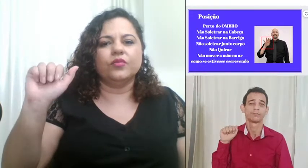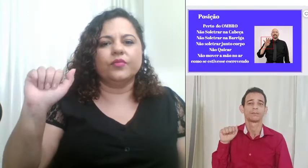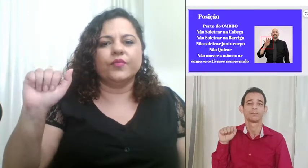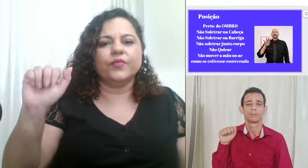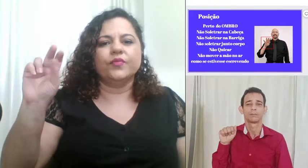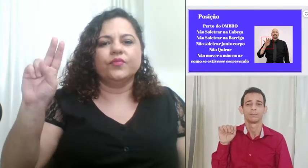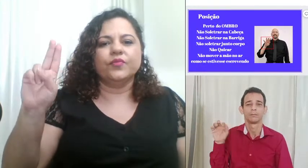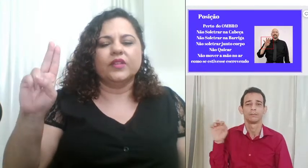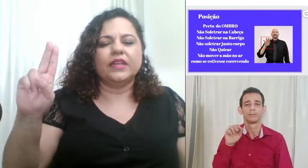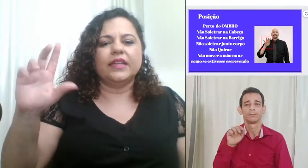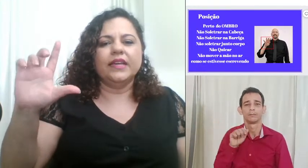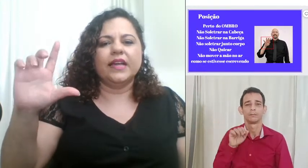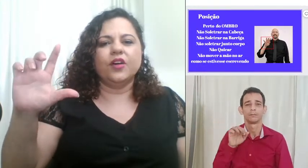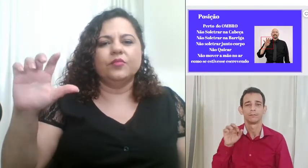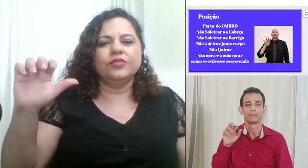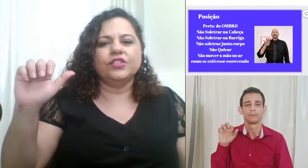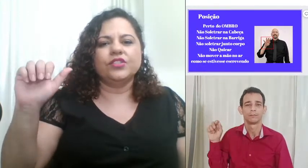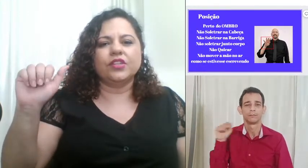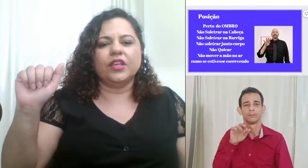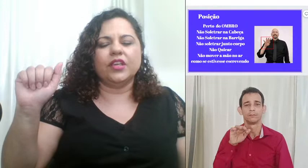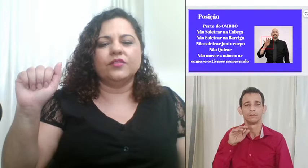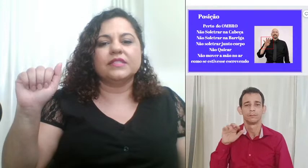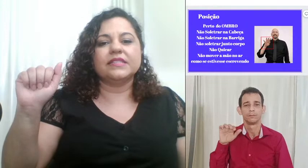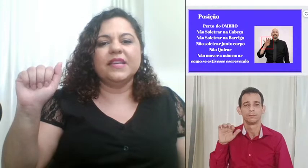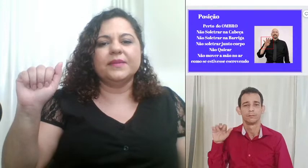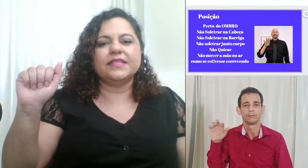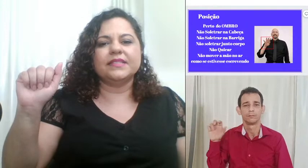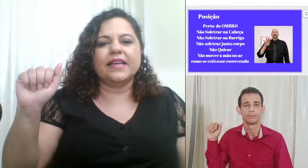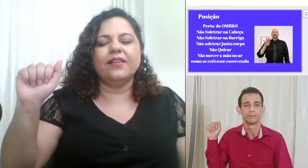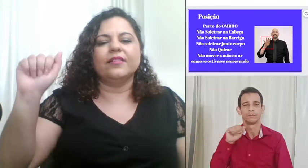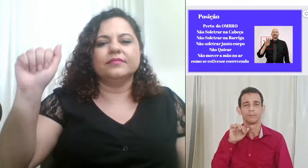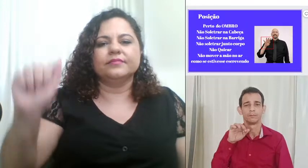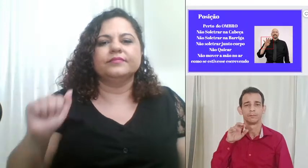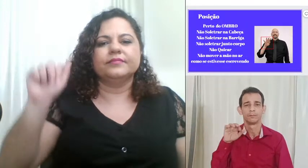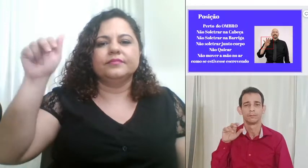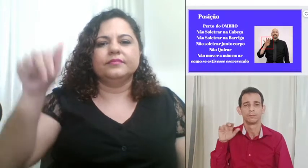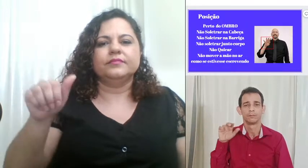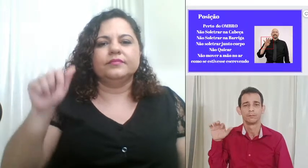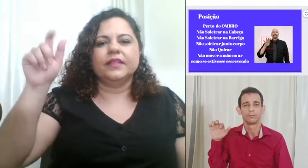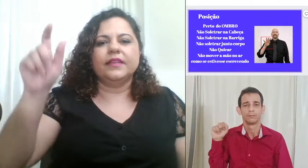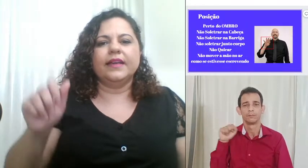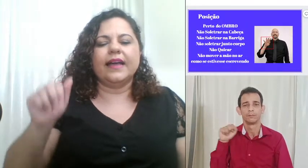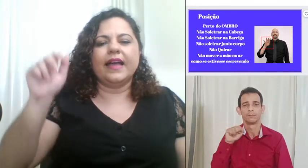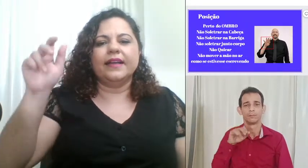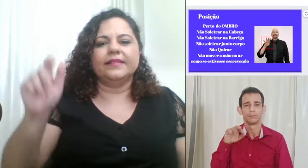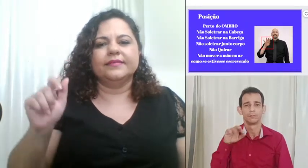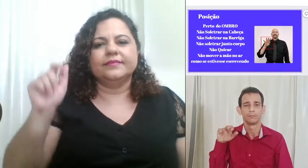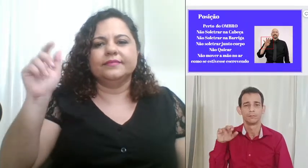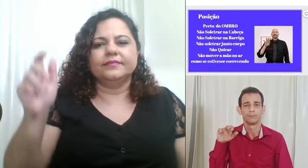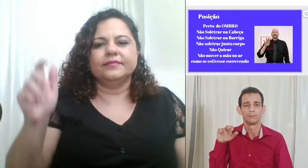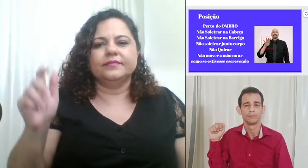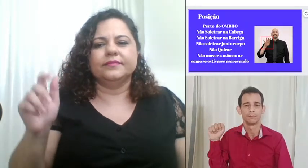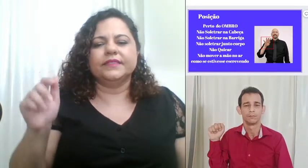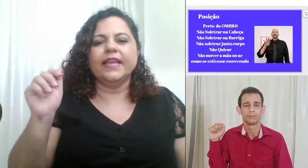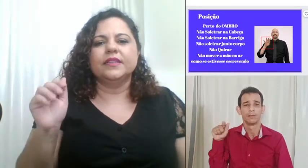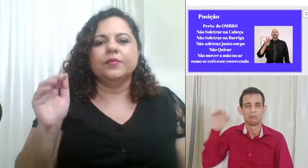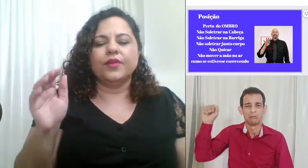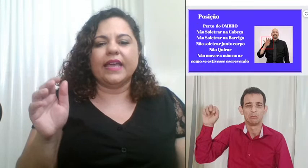legal bonitinho sem precisar quicar certo porque é